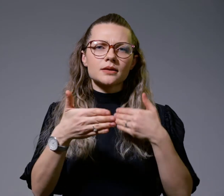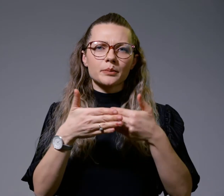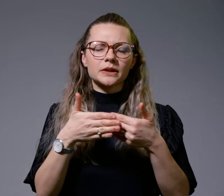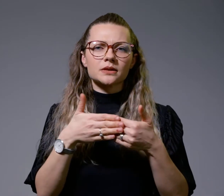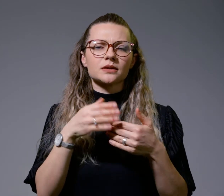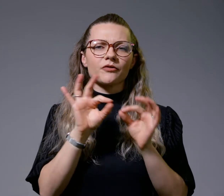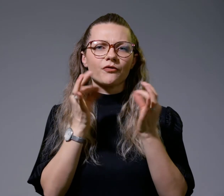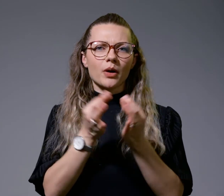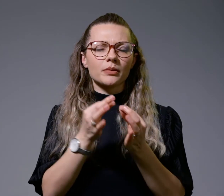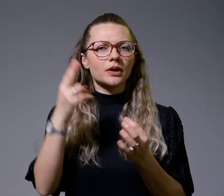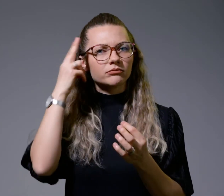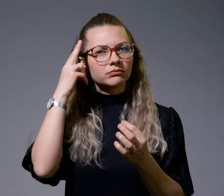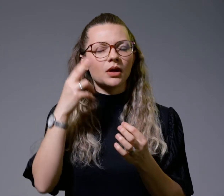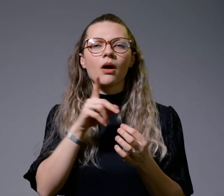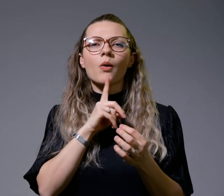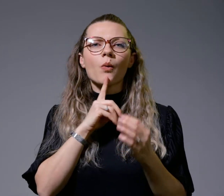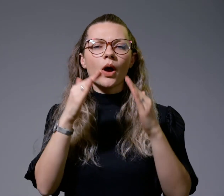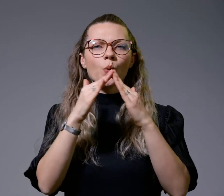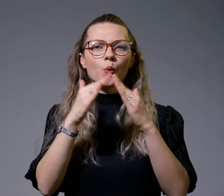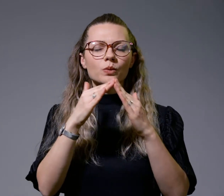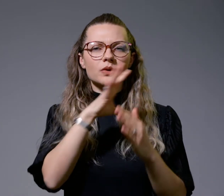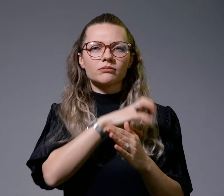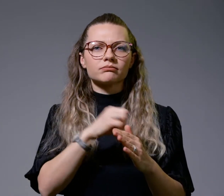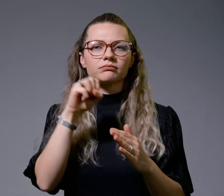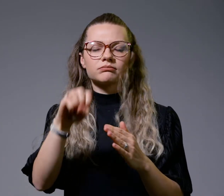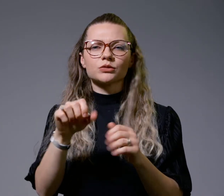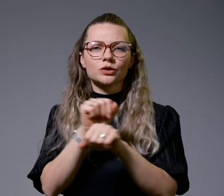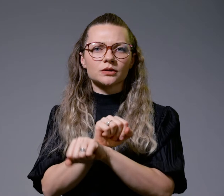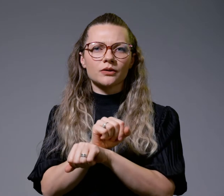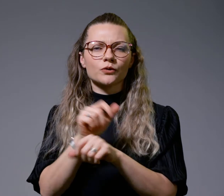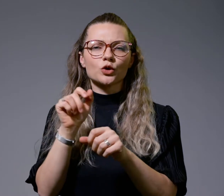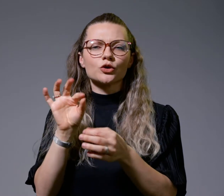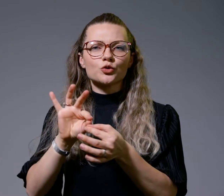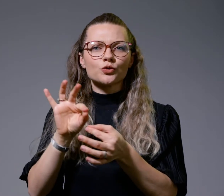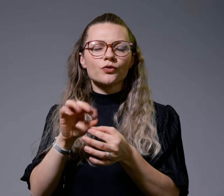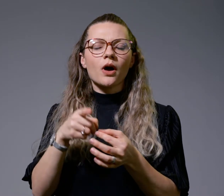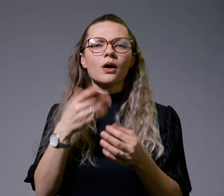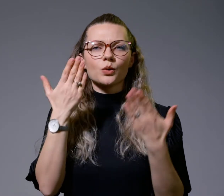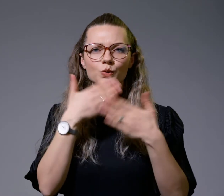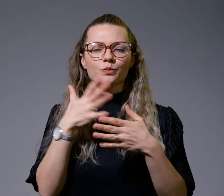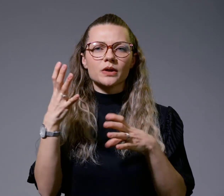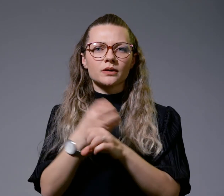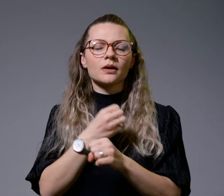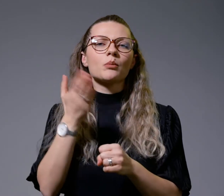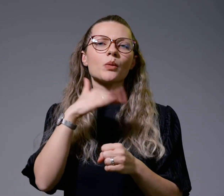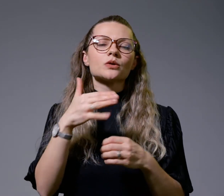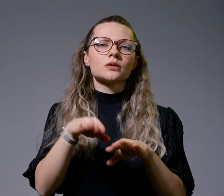во која куќа се чува Анја и успеале да ја спасат, а потоа се повлекле во Маријово.